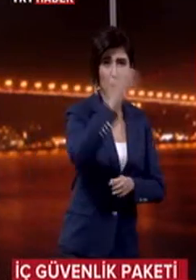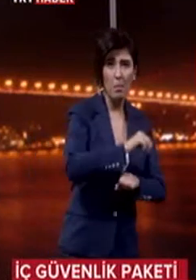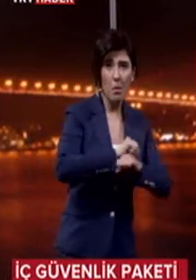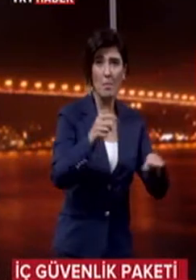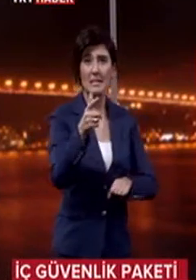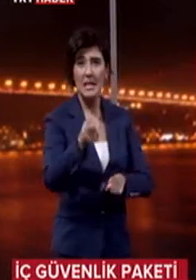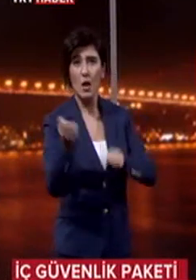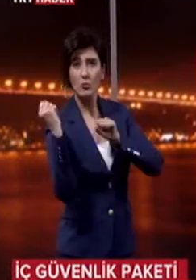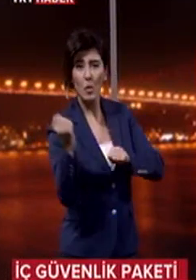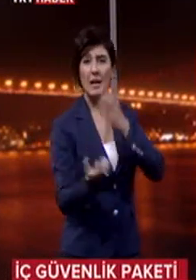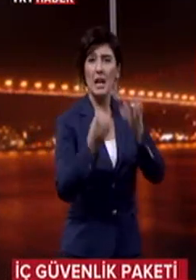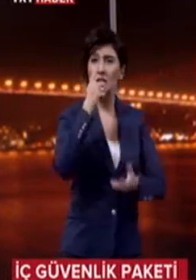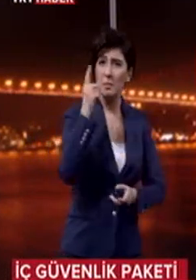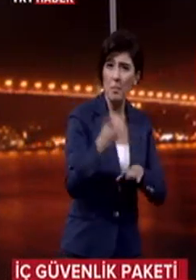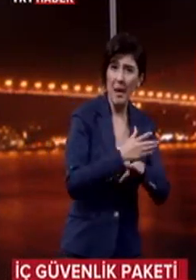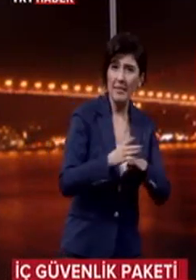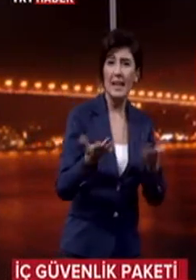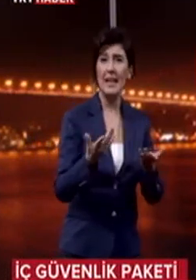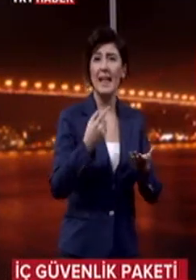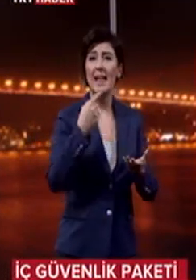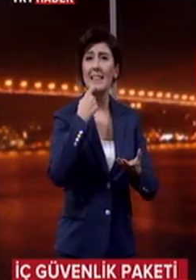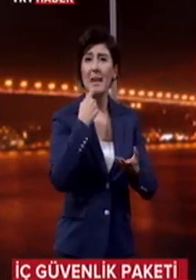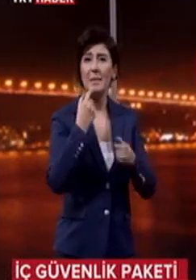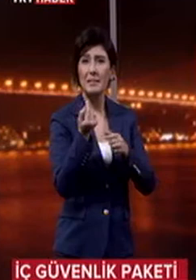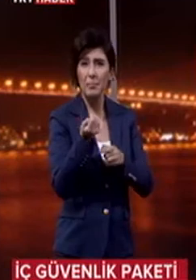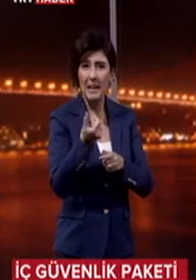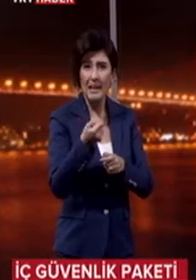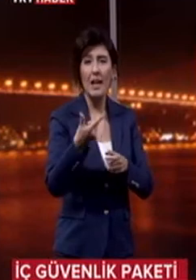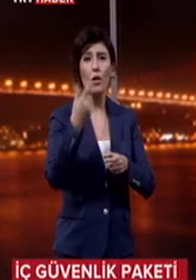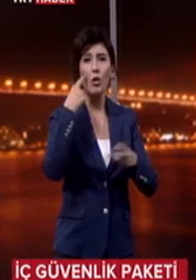sopayla, yakıcı maddeyle, demir, bilyeyle toplantı ve gösteri yürüyüşüne katılamaz dedi. Evet.